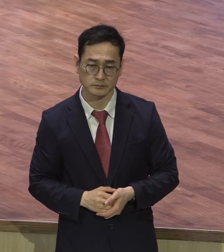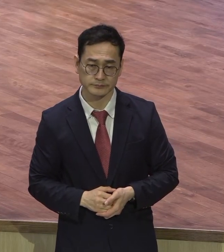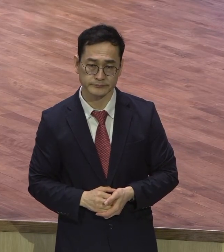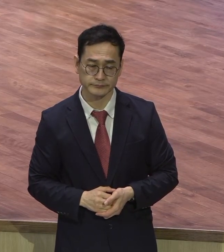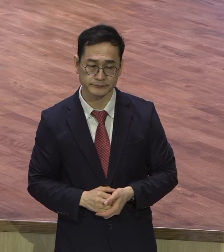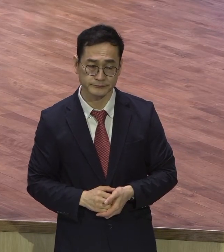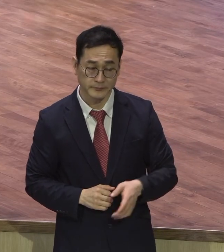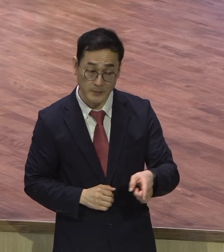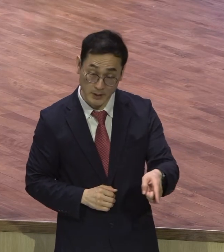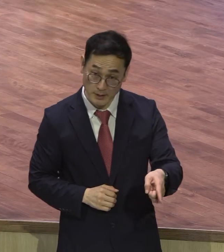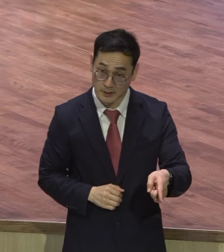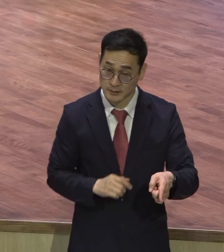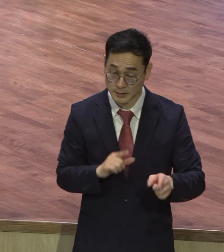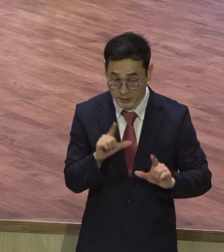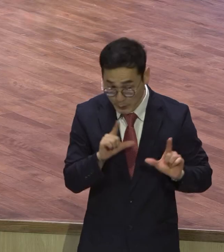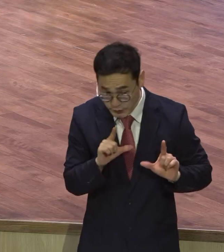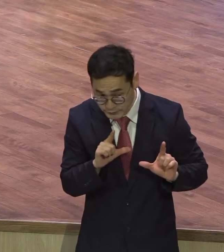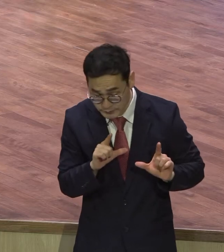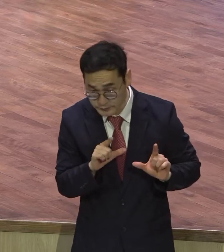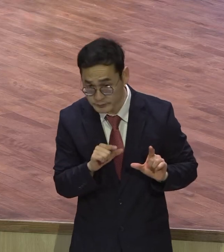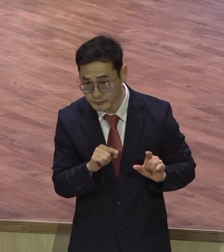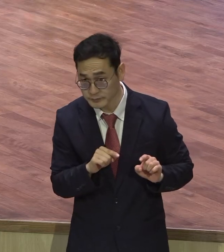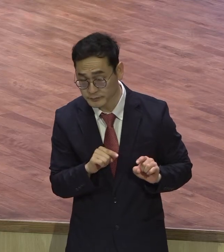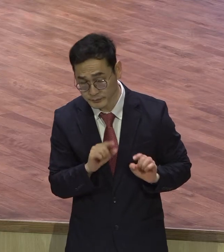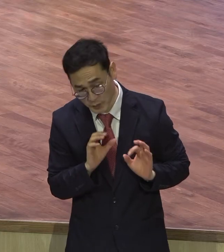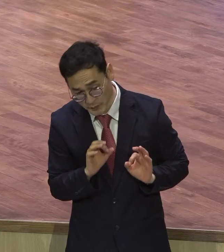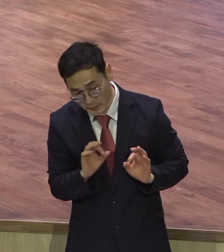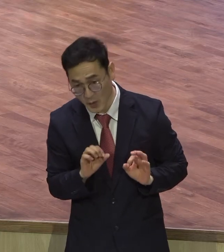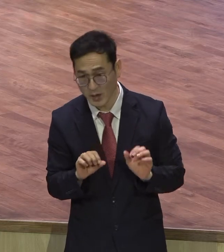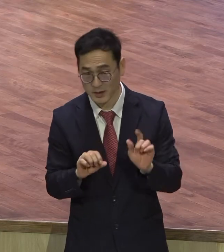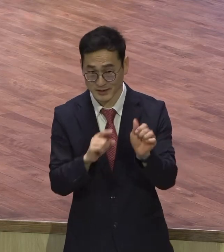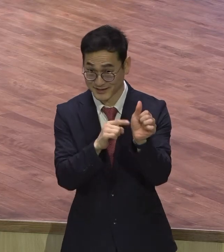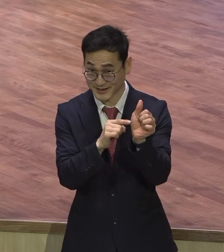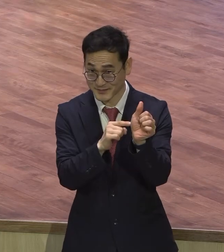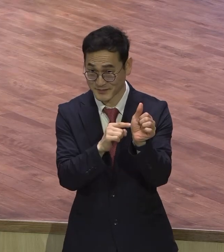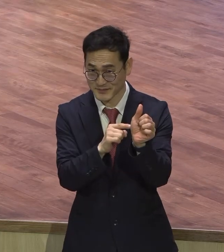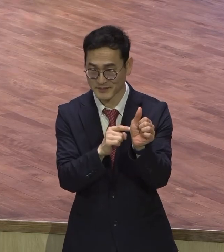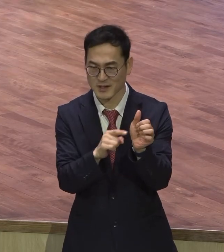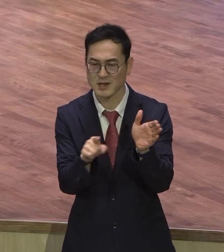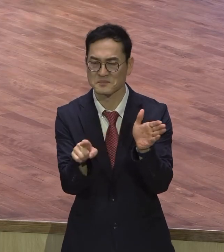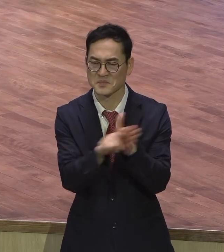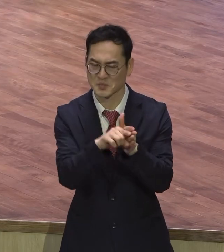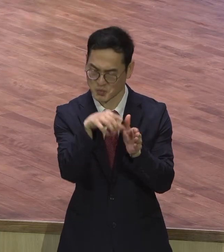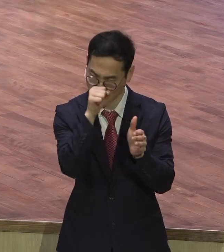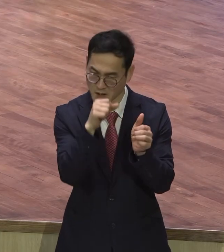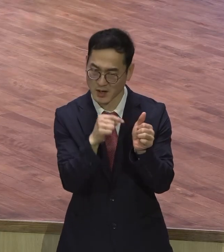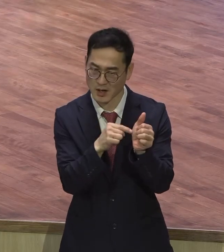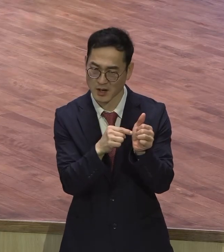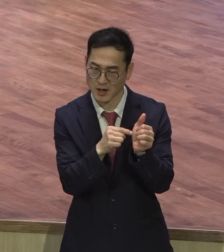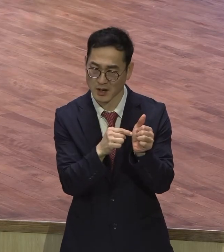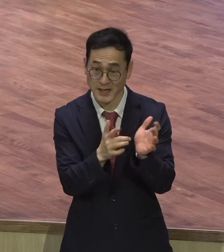두 가지를 발견하셨어요. 하나는 백부장의 믿음이에요. 백부장은 예수님께서